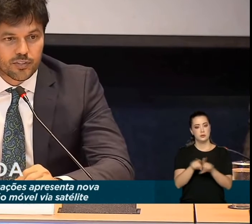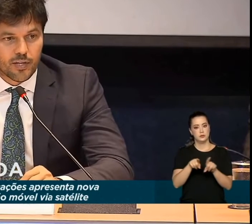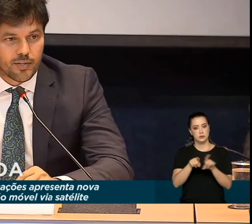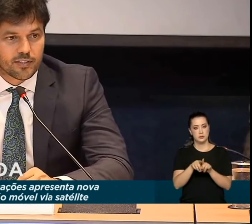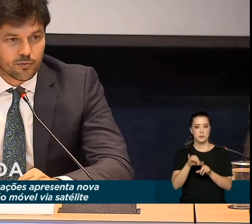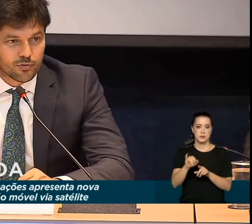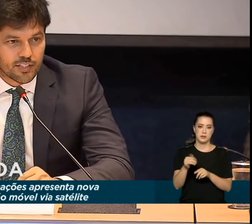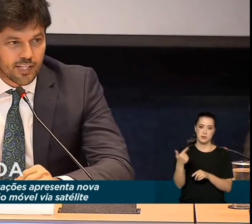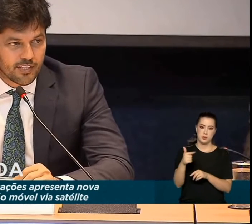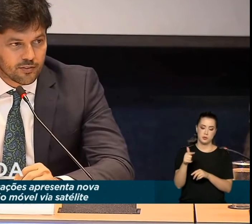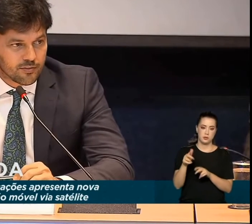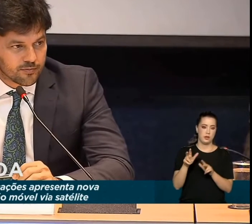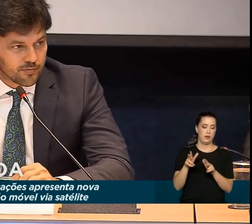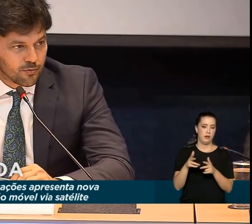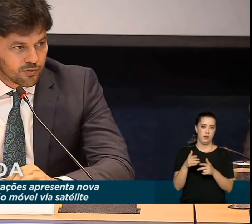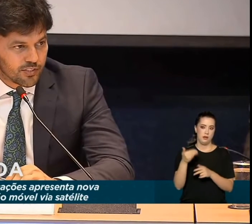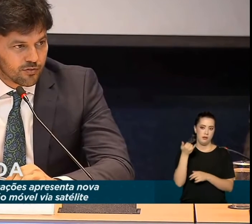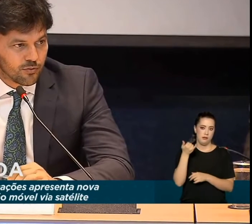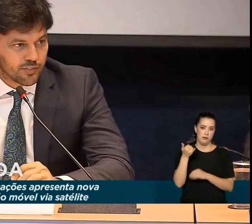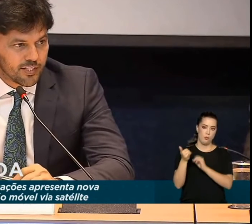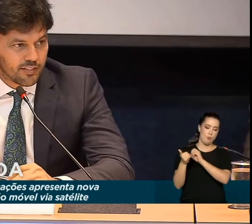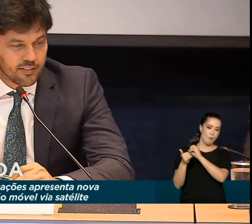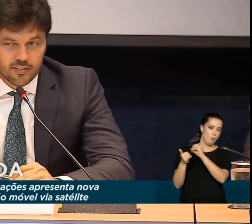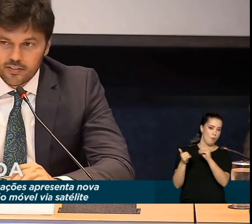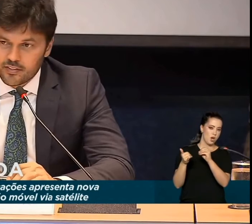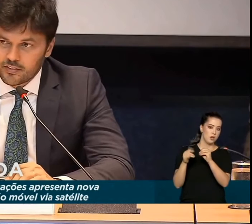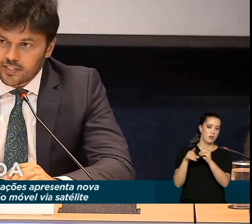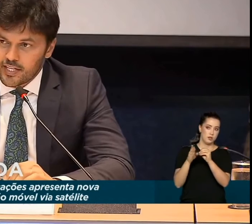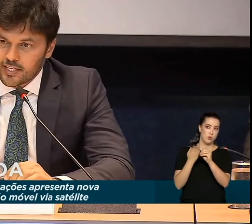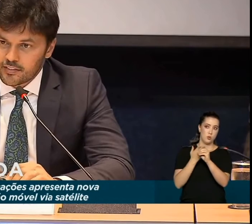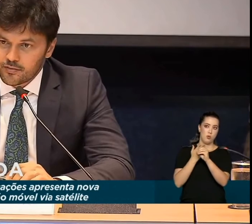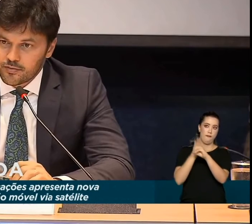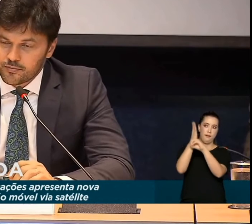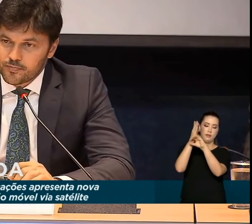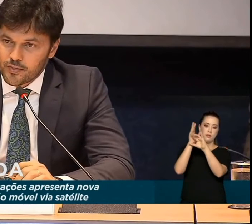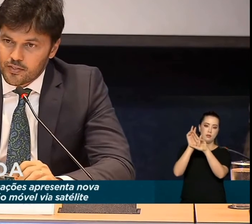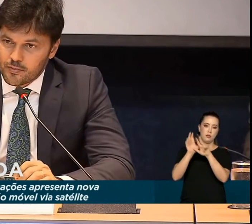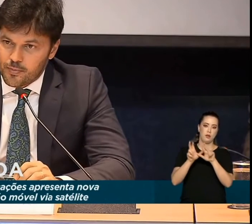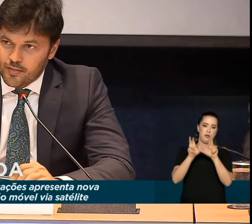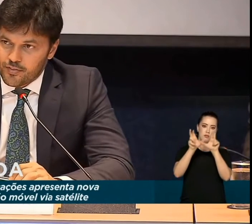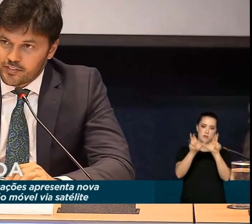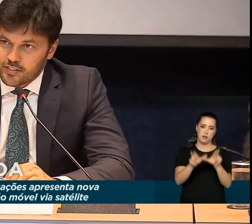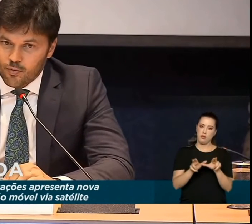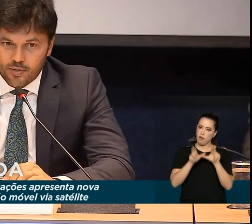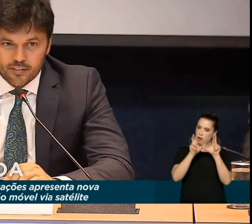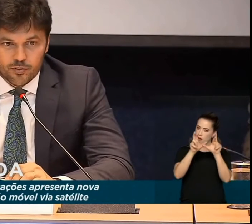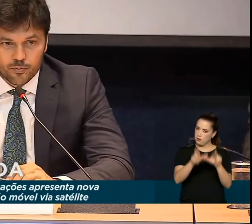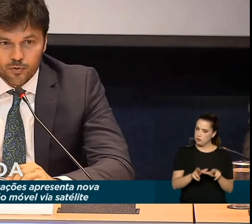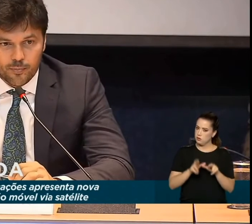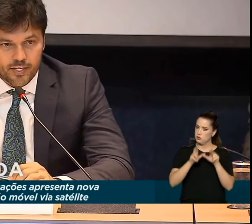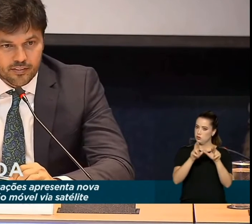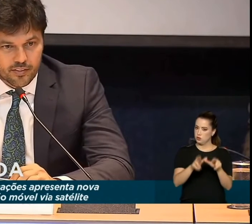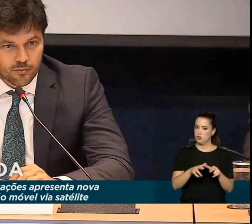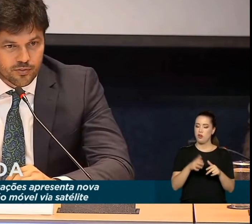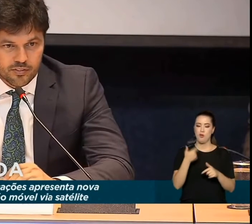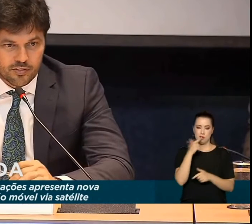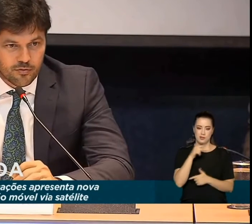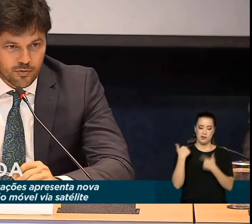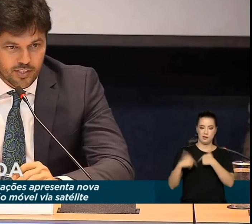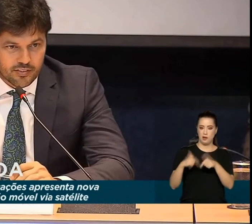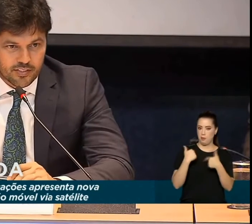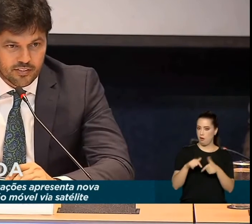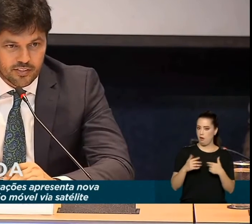cair o sinal, entrem no satélite. Vocês vão ter internet para fazer qualquer tipo de operação,